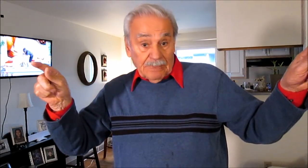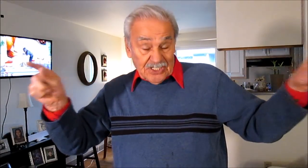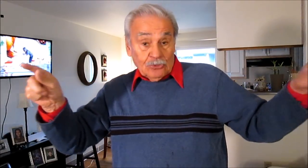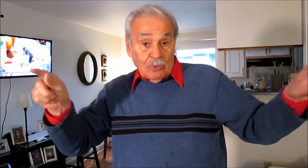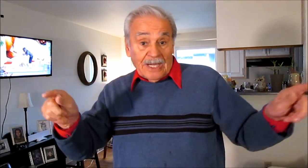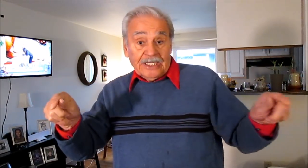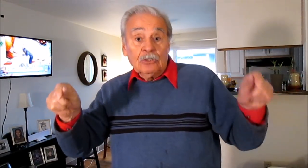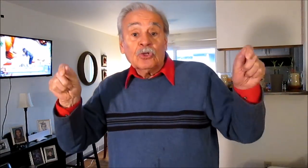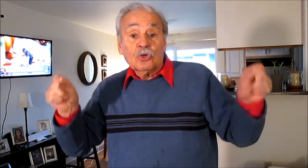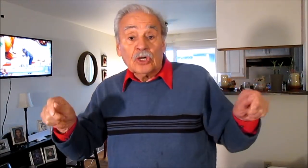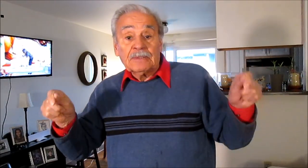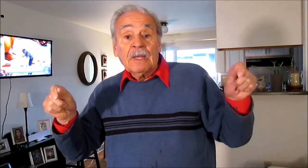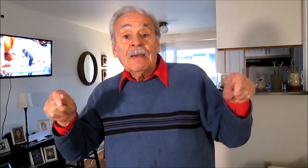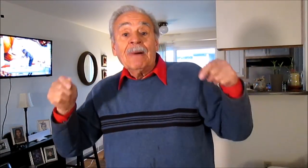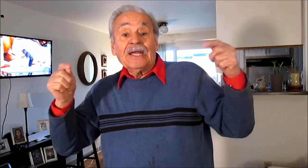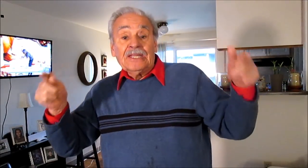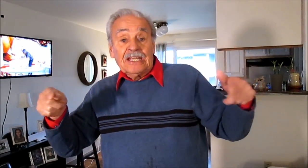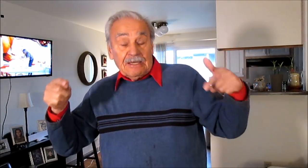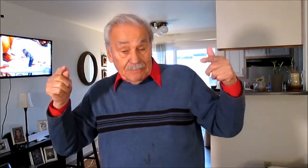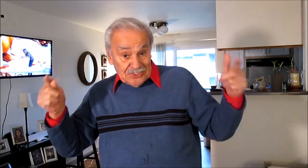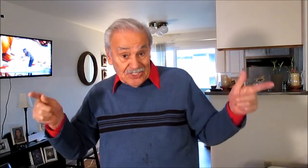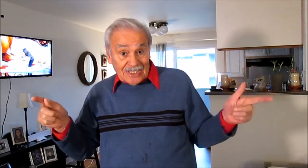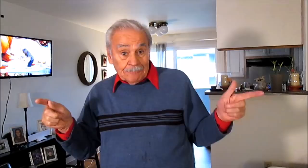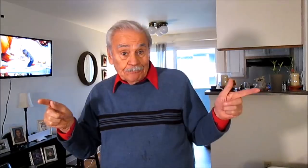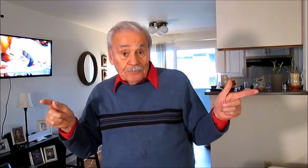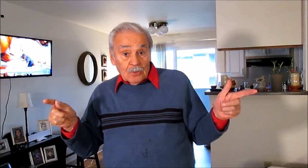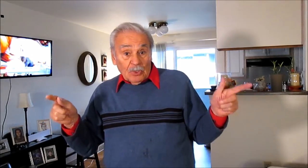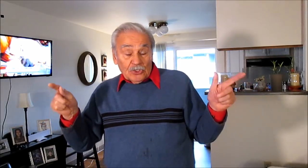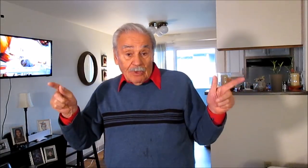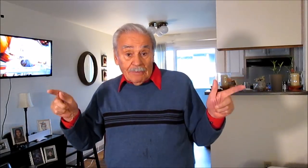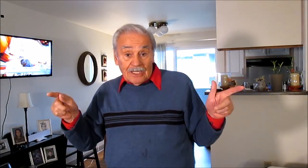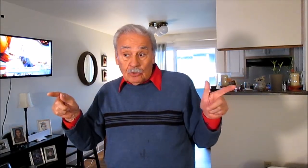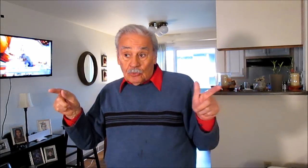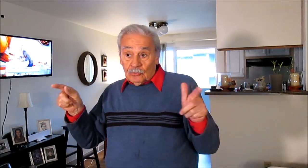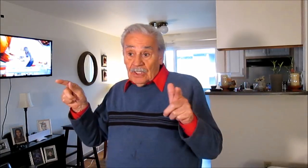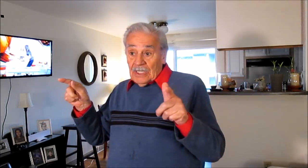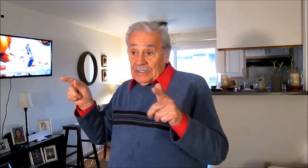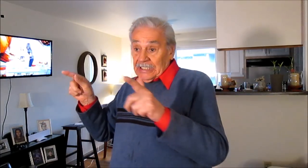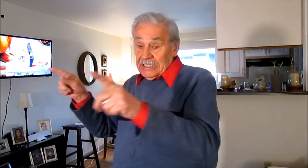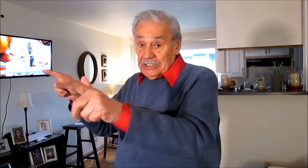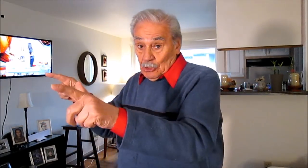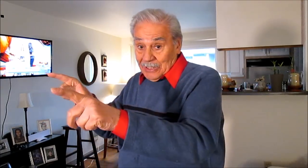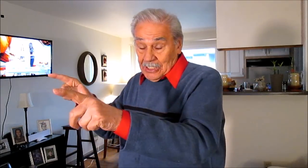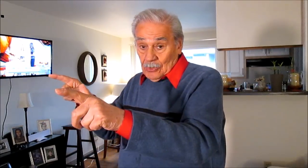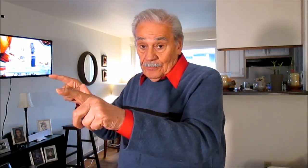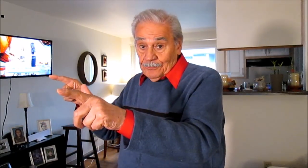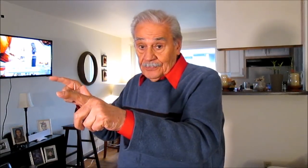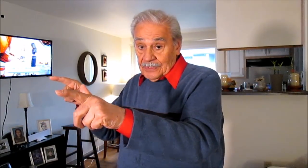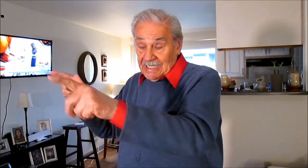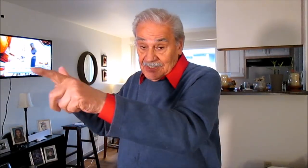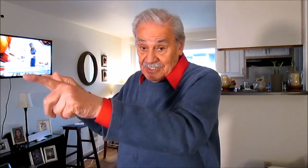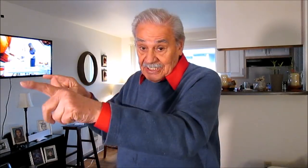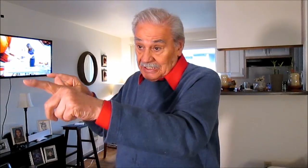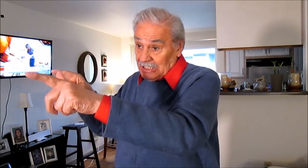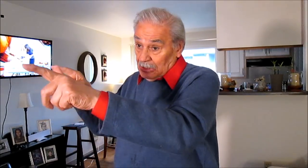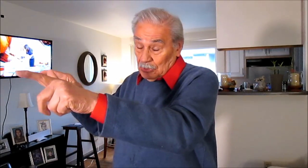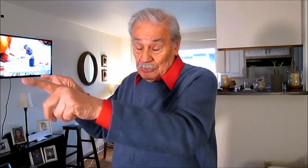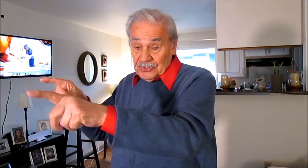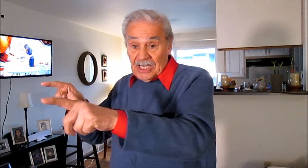pasando a Macri lo único que Macri tiene que pensar cuando va a hablar con un dirigente obrero de la CGT o de lo que sea